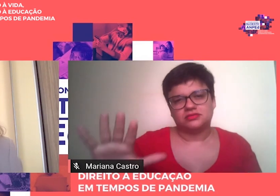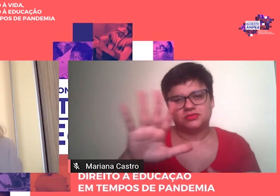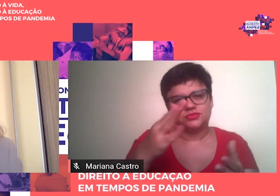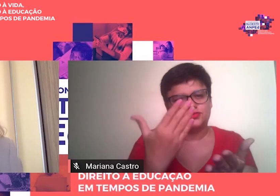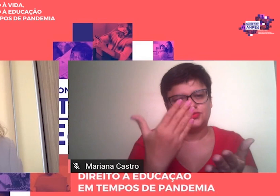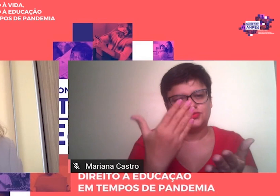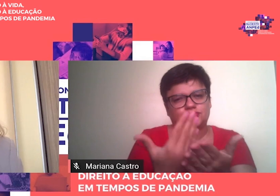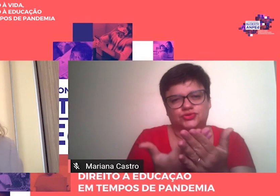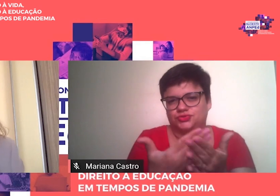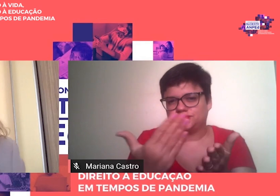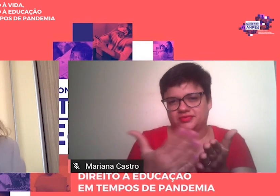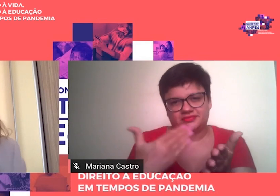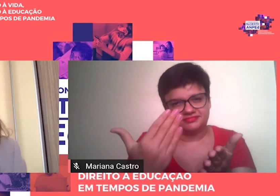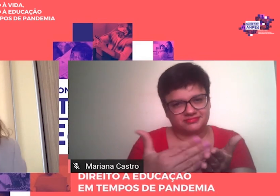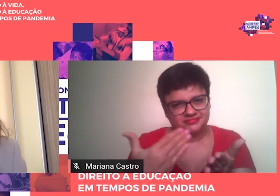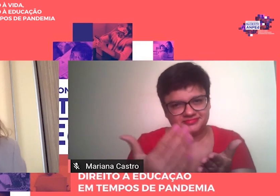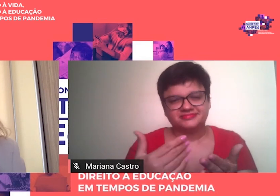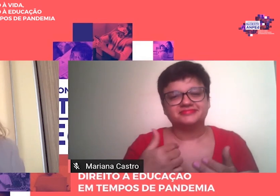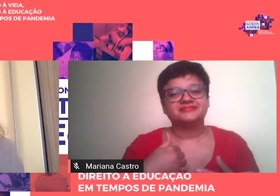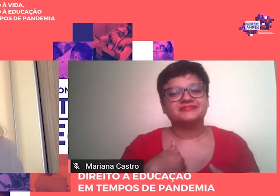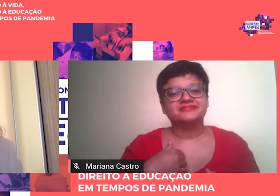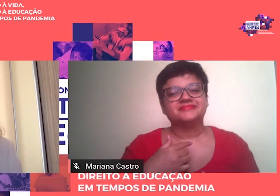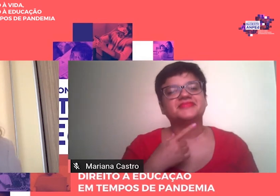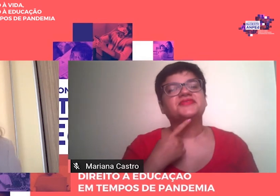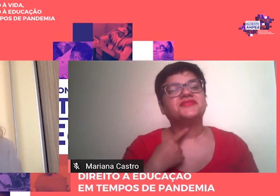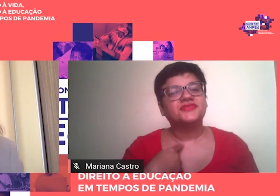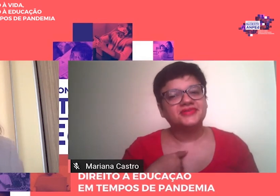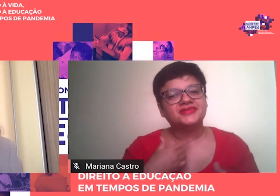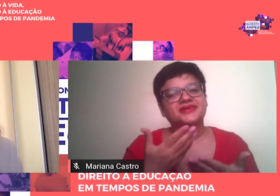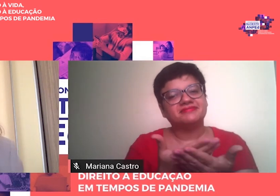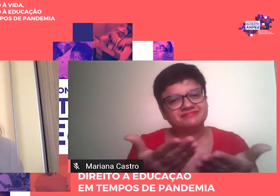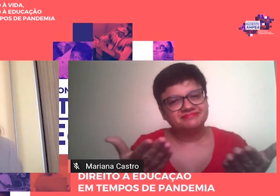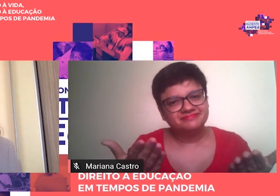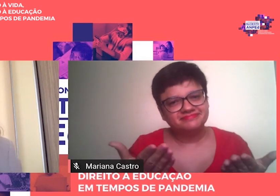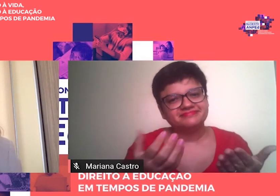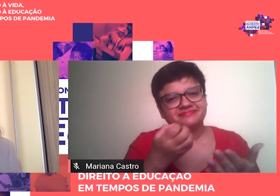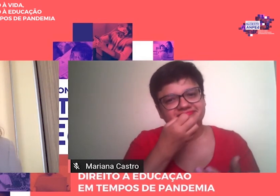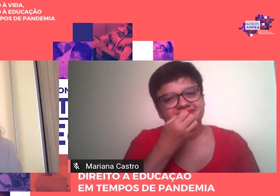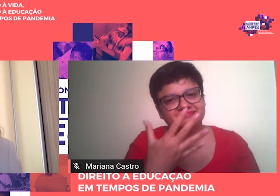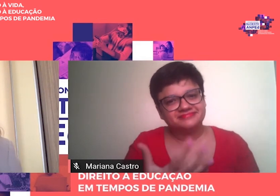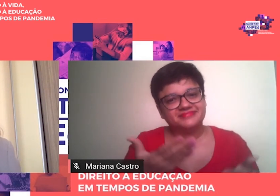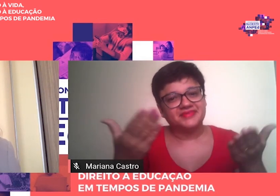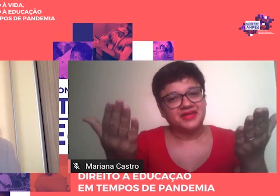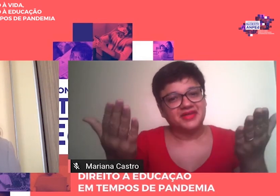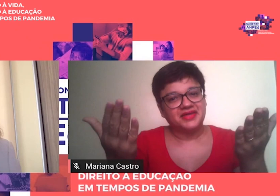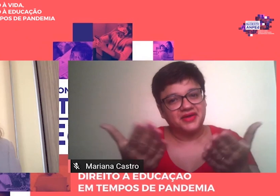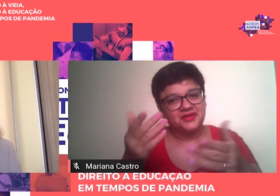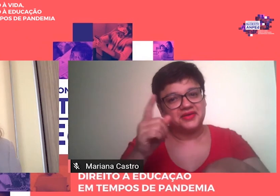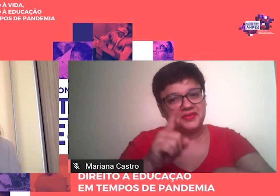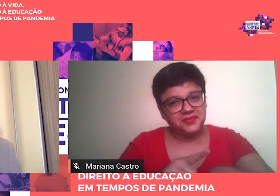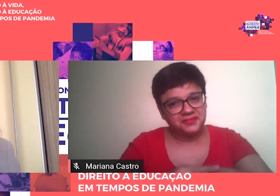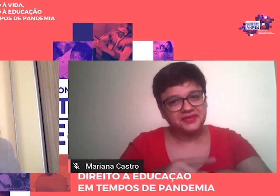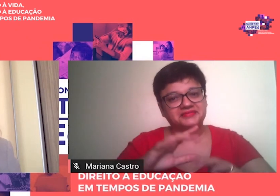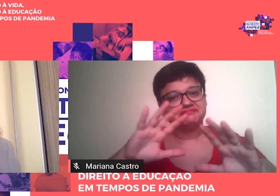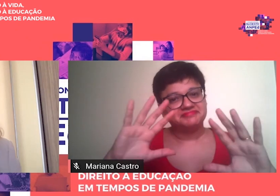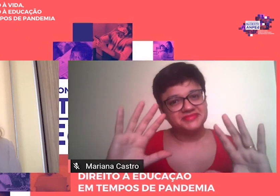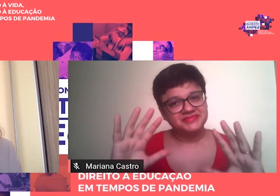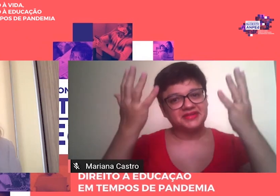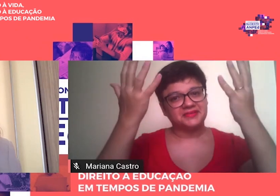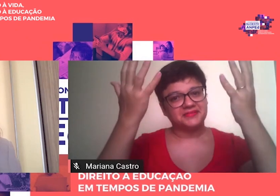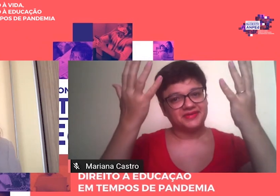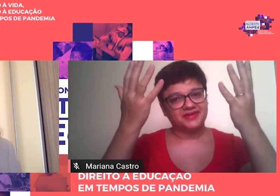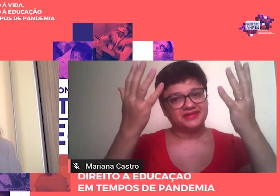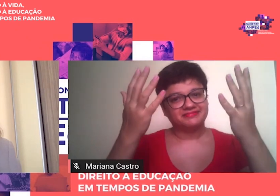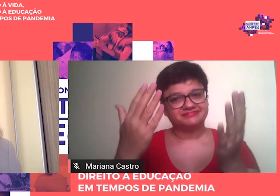Desejo a todos Uma excelente sessão E é uma honra Para a Amped Nesse momento Estar celebrando A